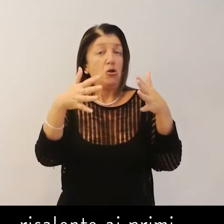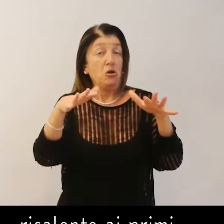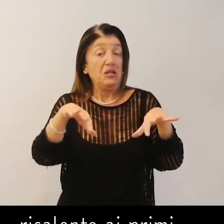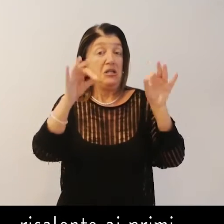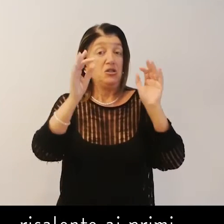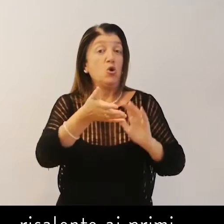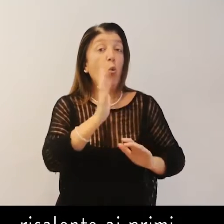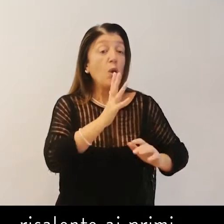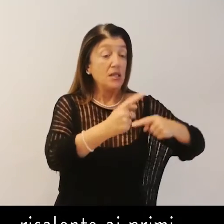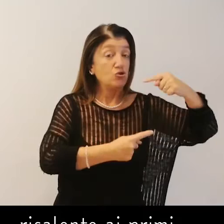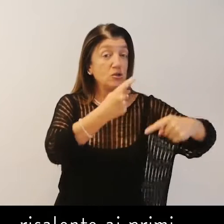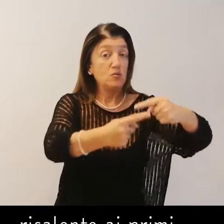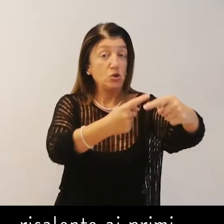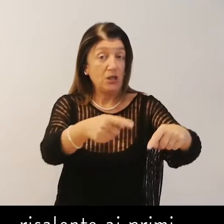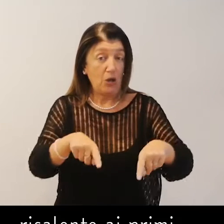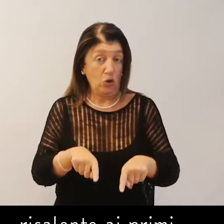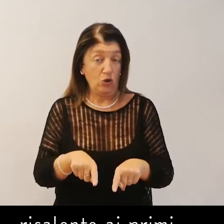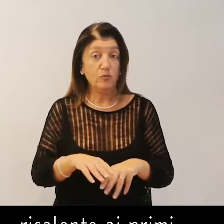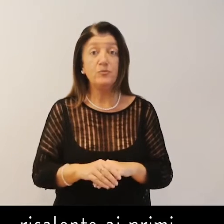ai primi decenni del quindicesimo secolo.